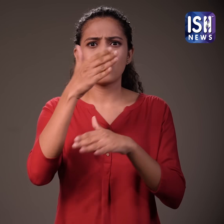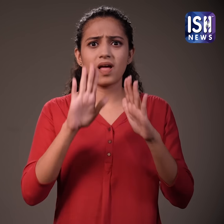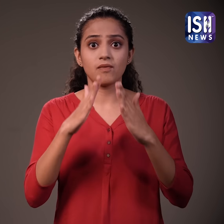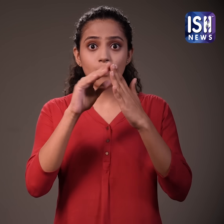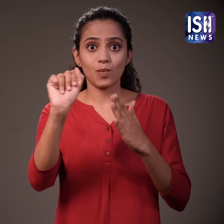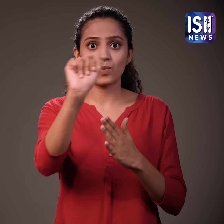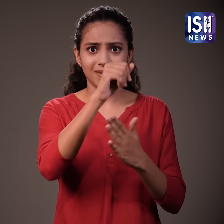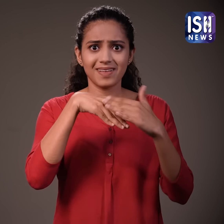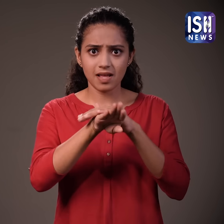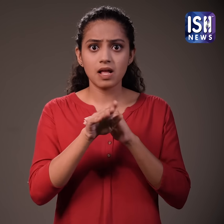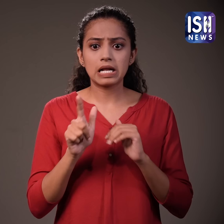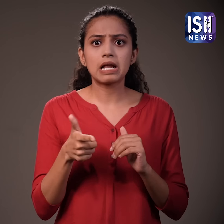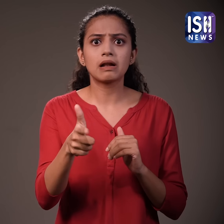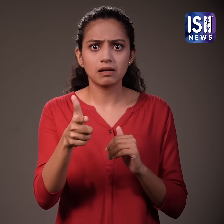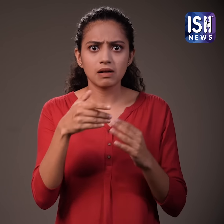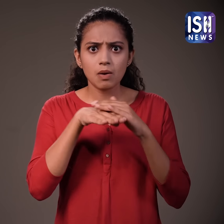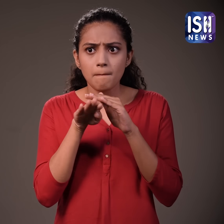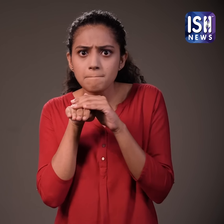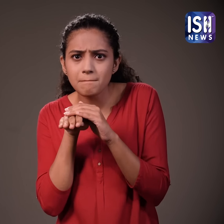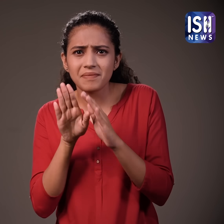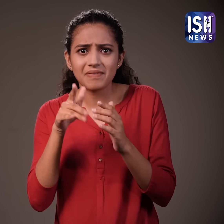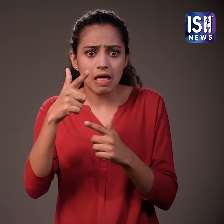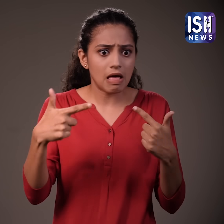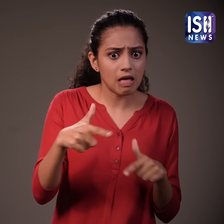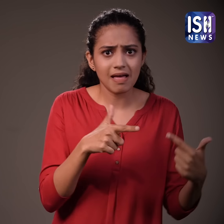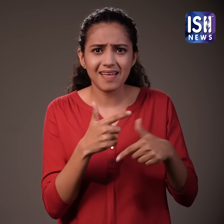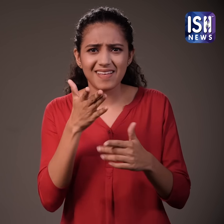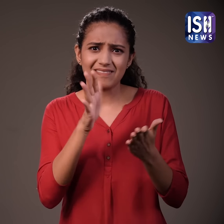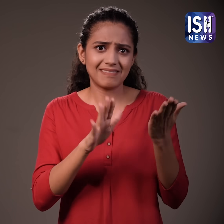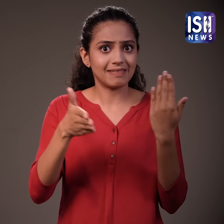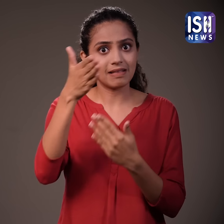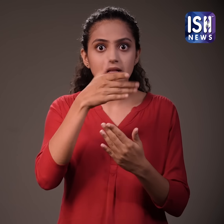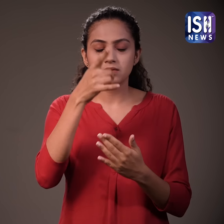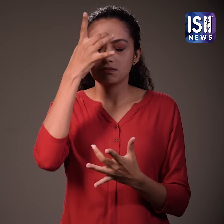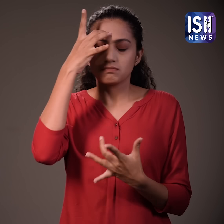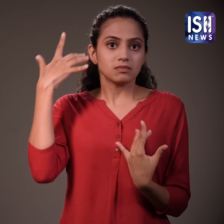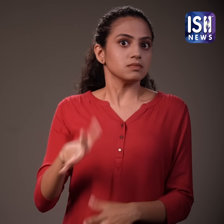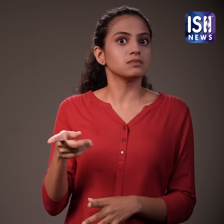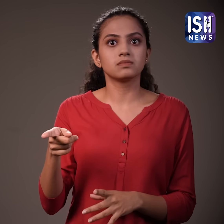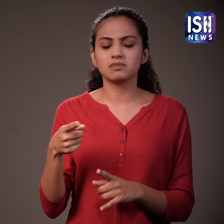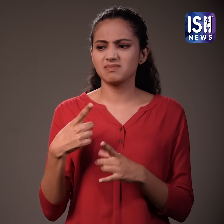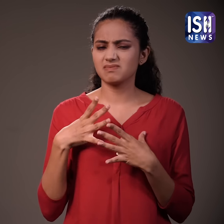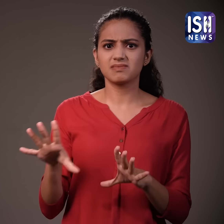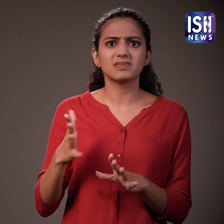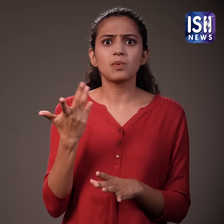आपके घर में चुहो और चुयाओ का आक्रमन होना किसी बुरे सपने से कम नहीं है